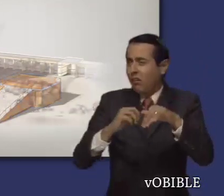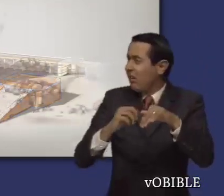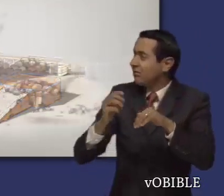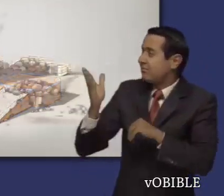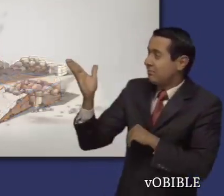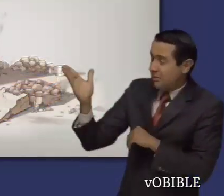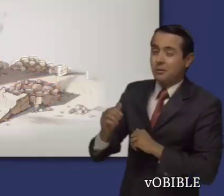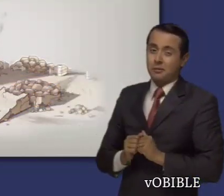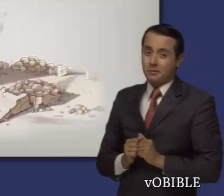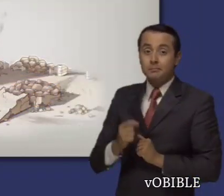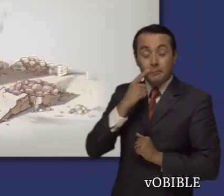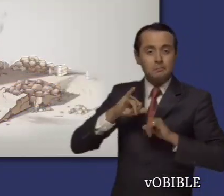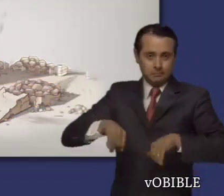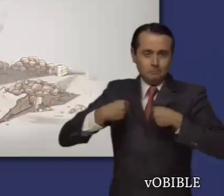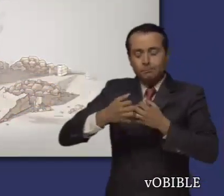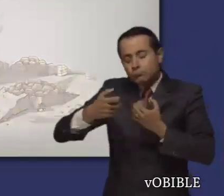ahora estaba destruido.